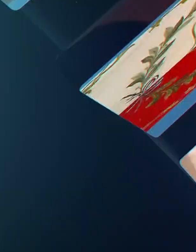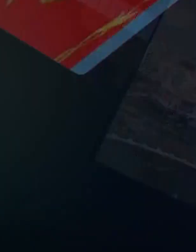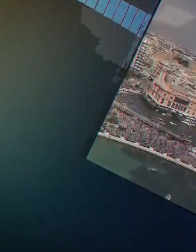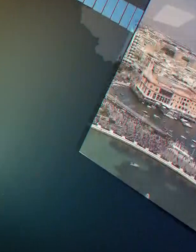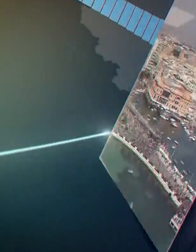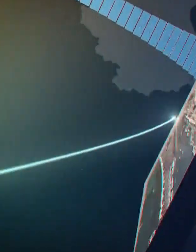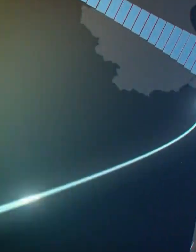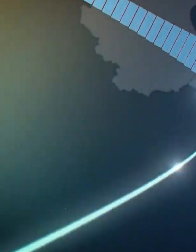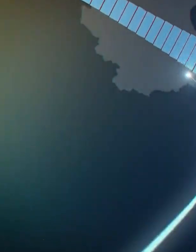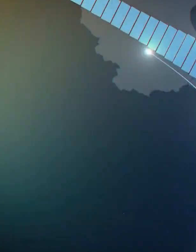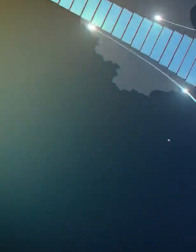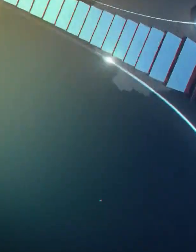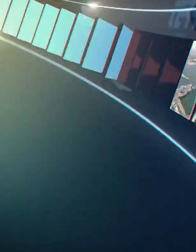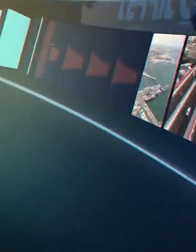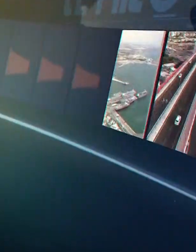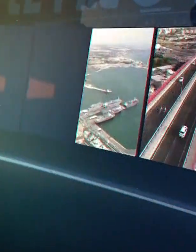Musica